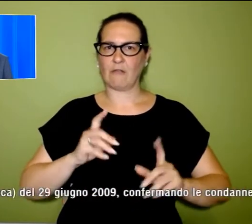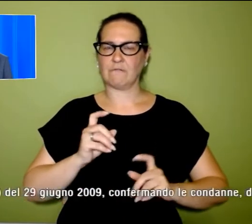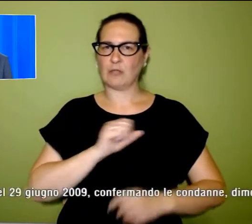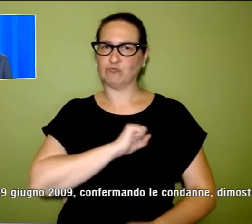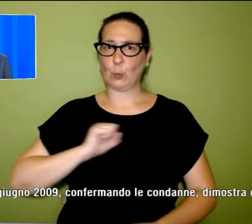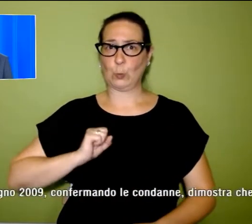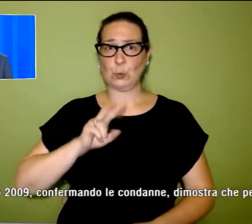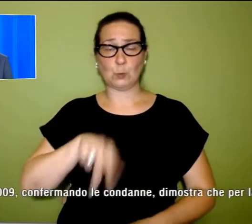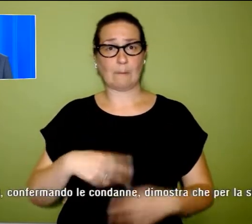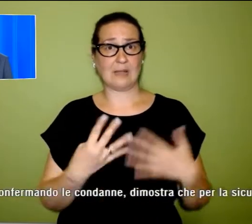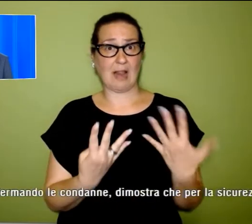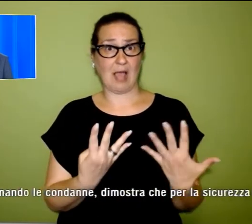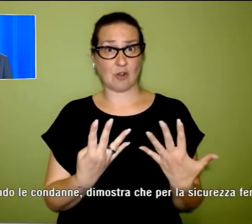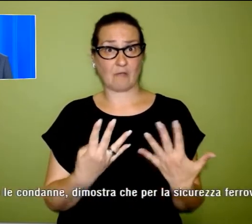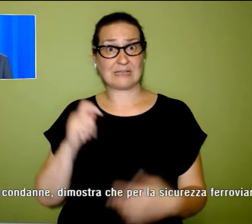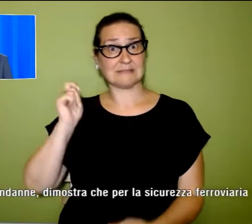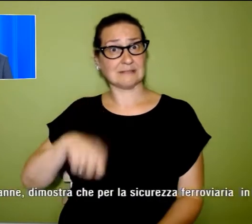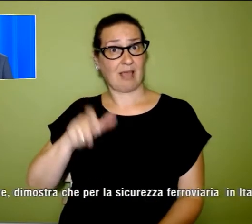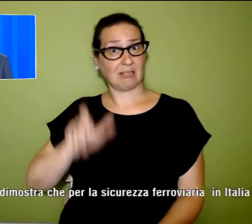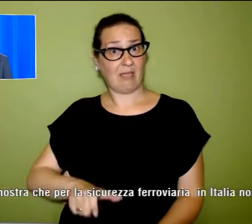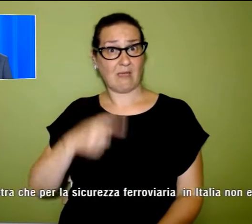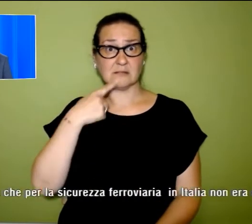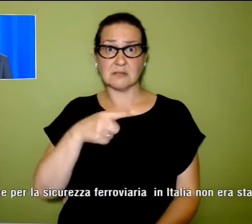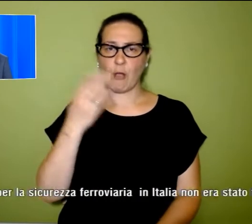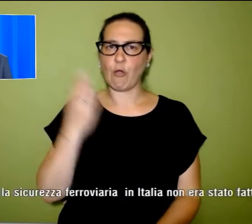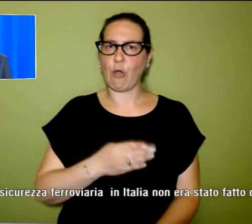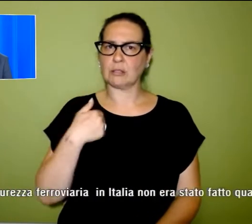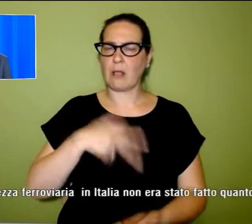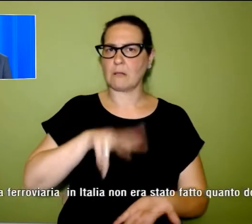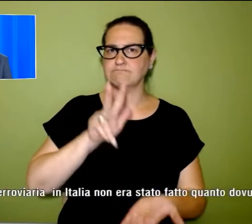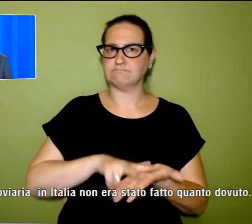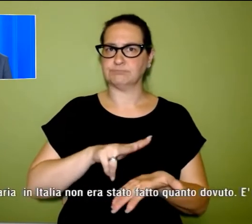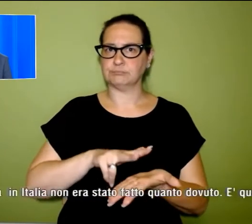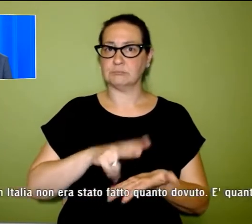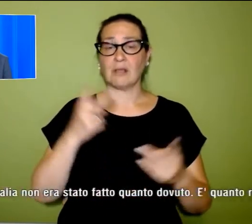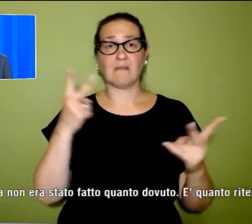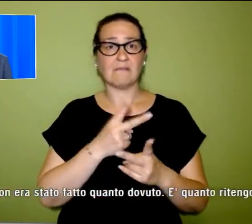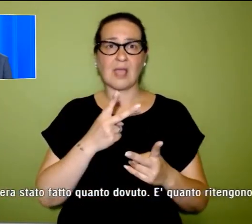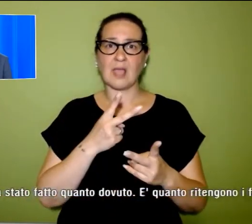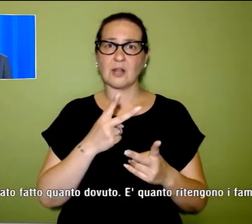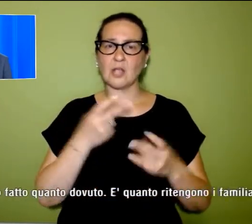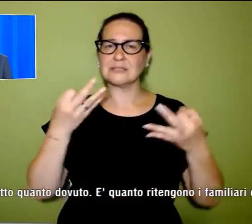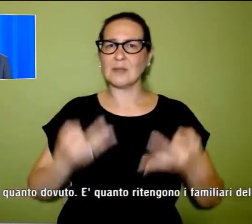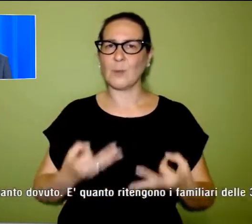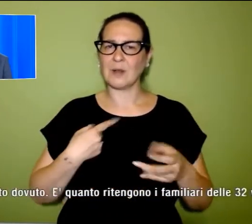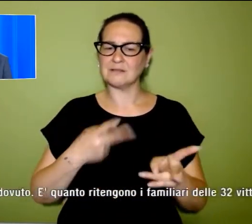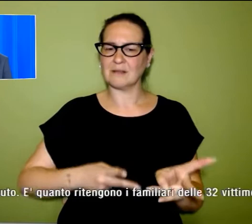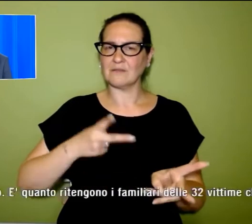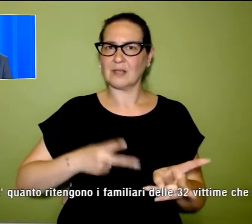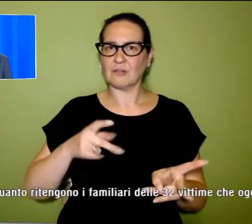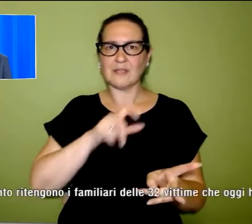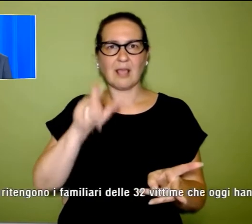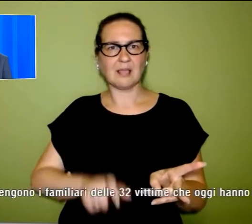confermando le condanne, dimostra che per la sicurezza ferroviaria in Italia non era stato fatto quanto